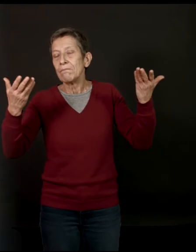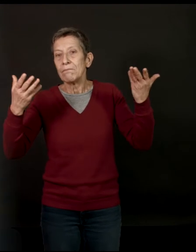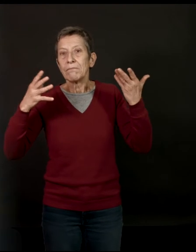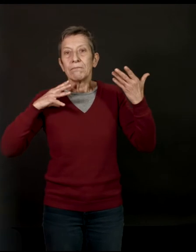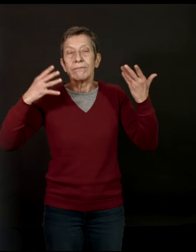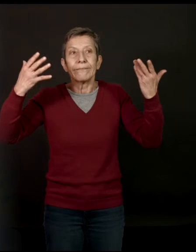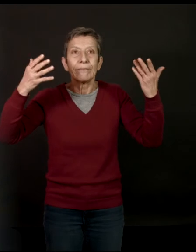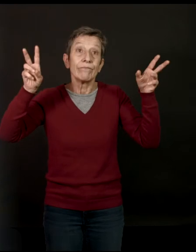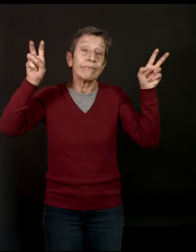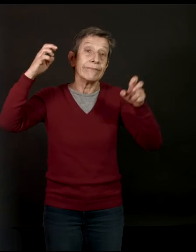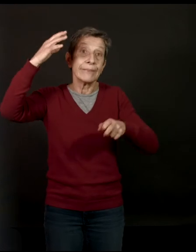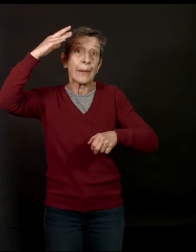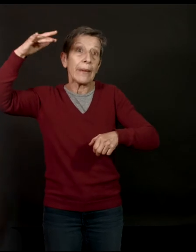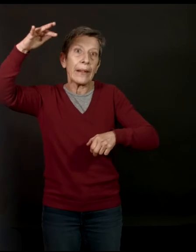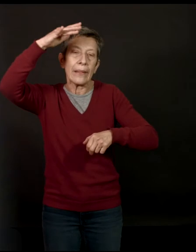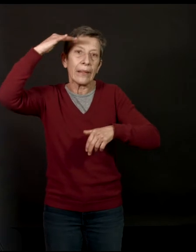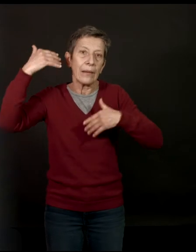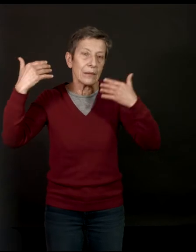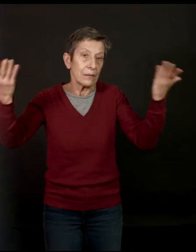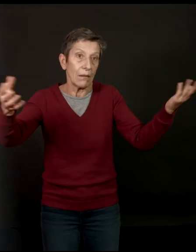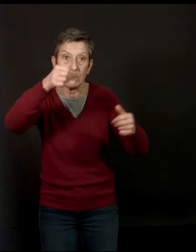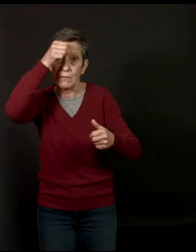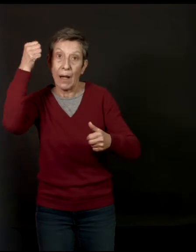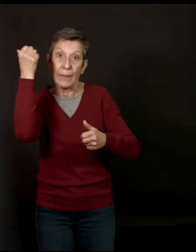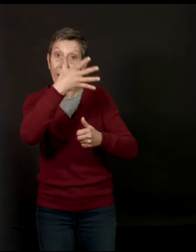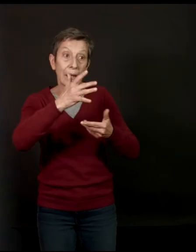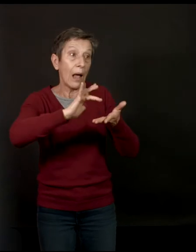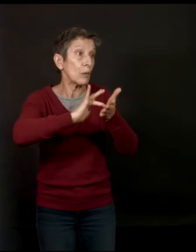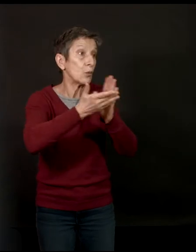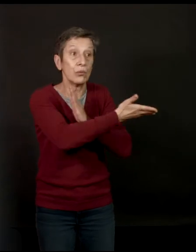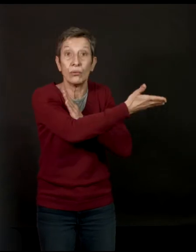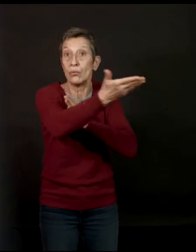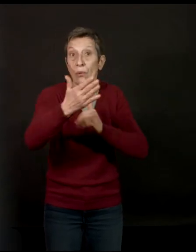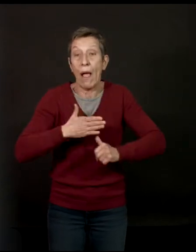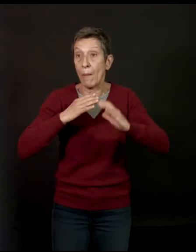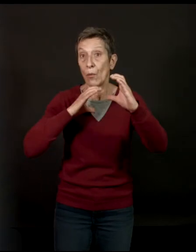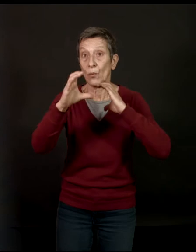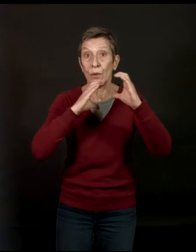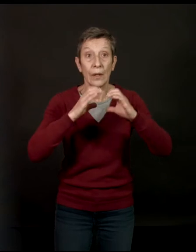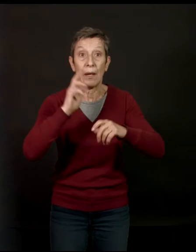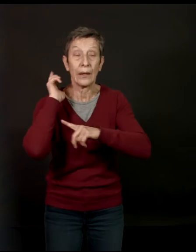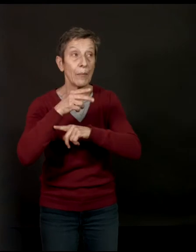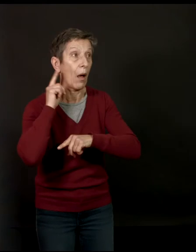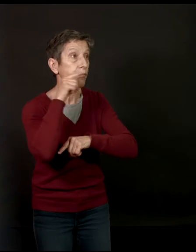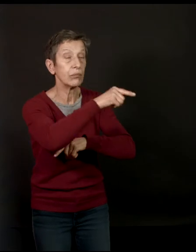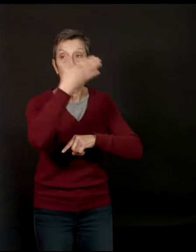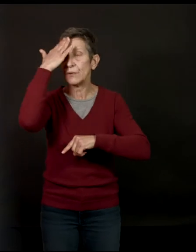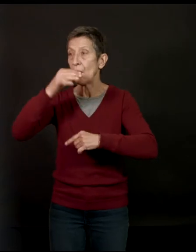Américain est un communicateur en puissance. Je parle de l'homme de la rue. Et qu'une caméra arrive, il sait comment faire, comment parler, etc.